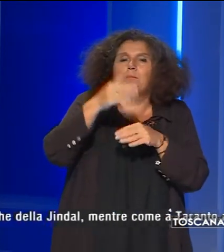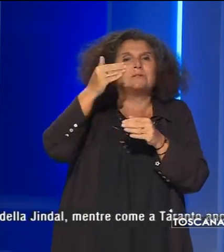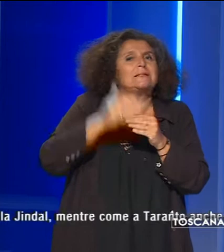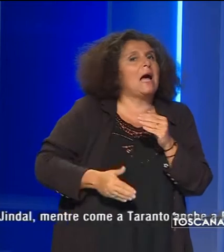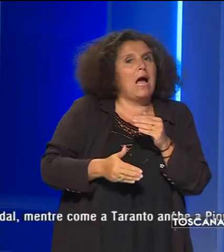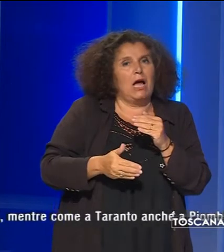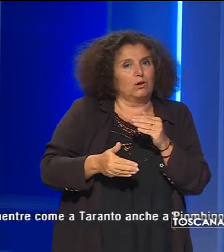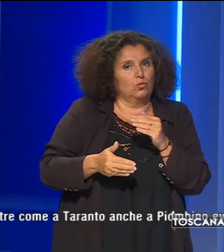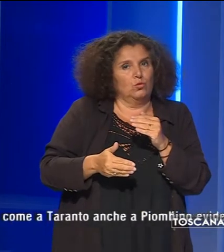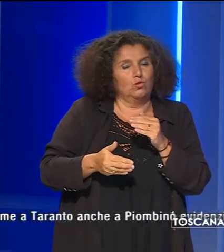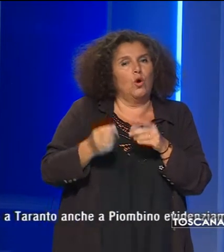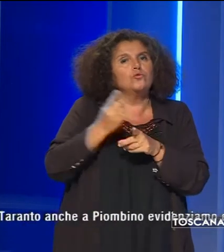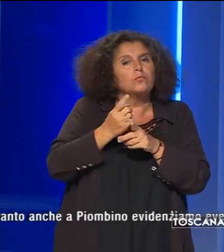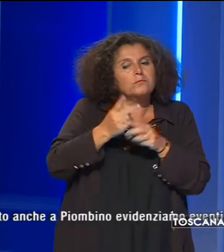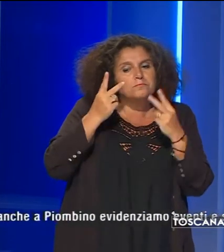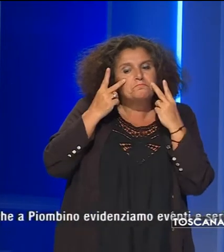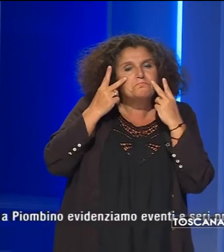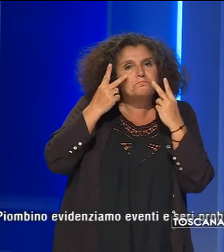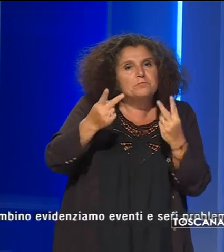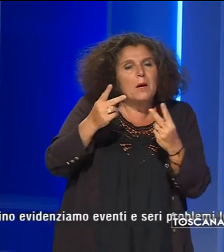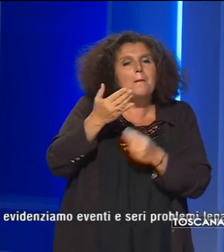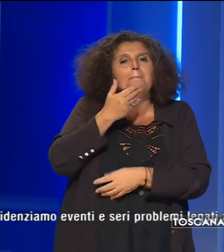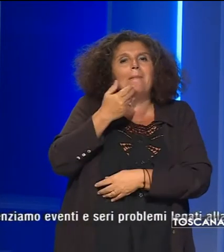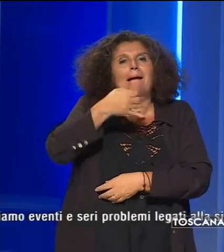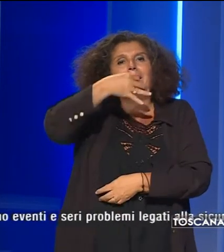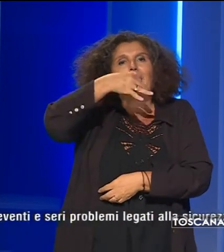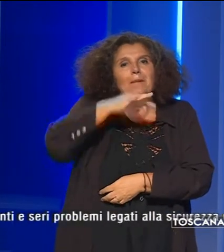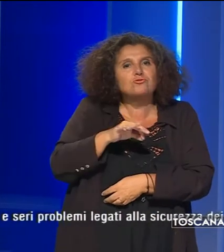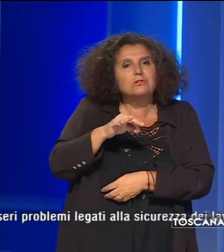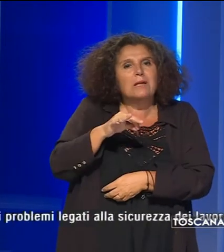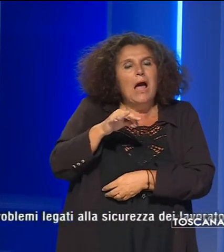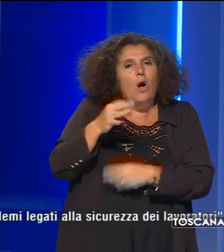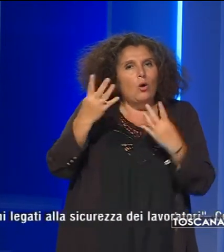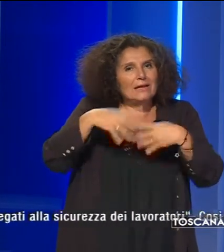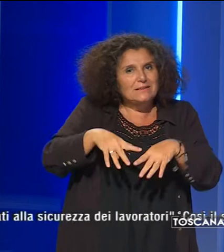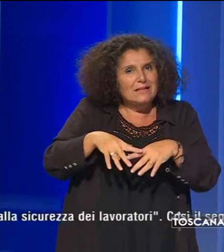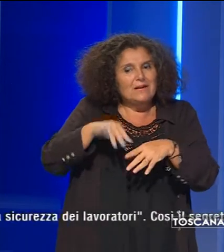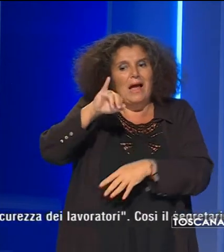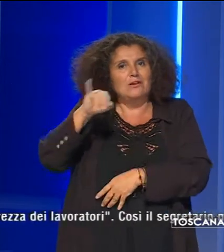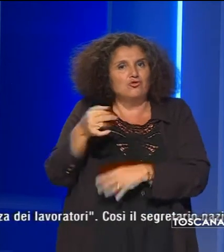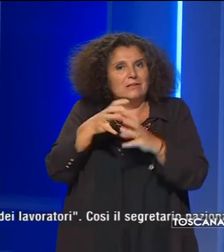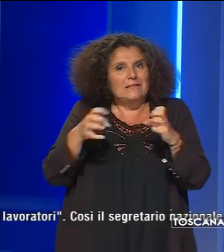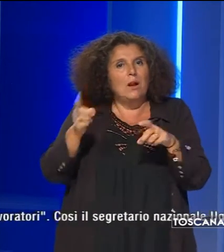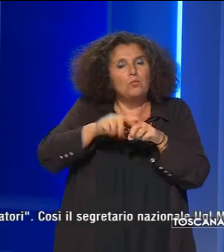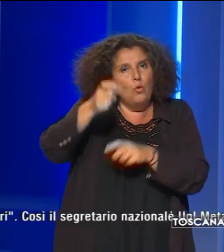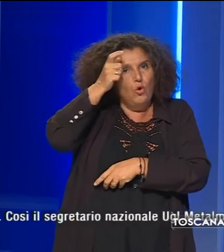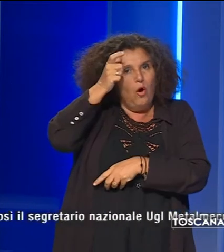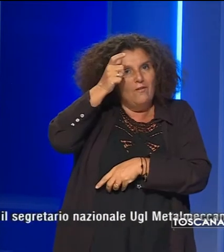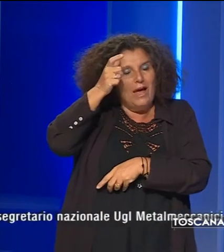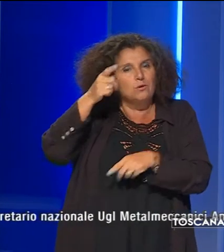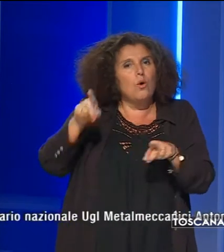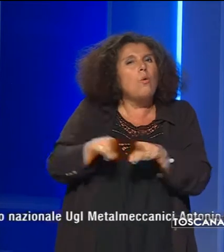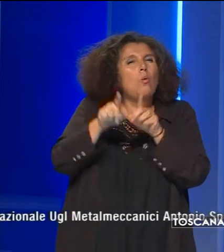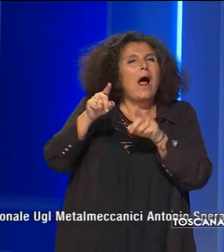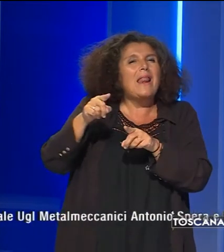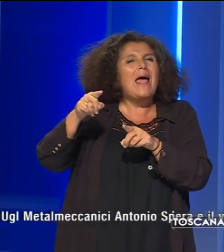e ravvediamo incapacità operativa sia del governo che della Gindal mentre come a Taranto